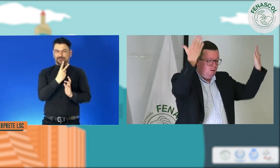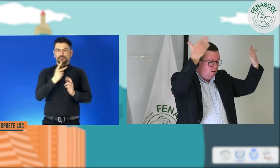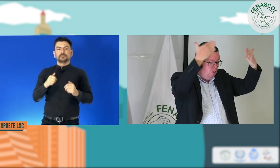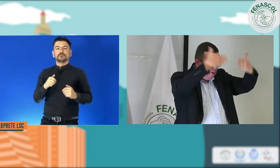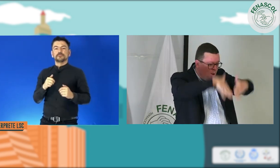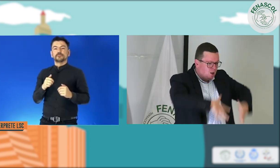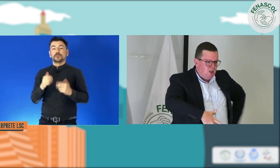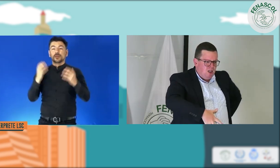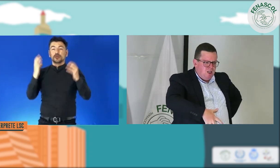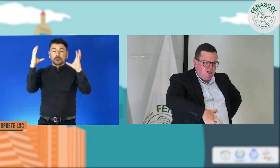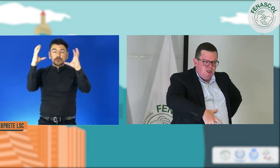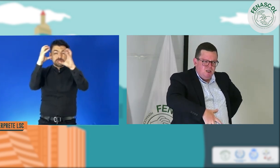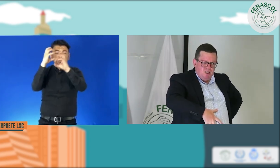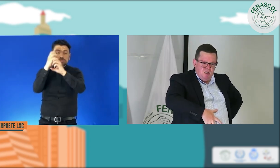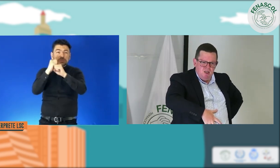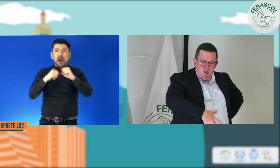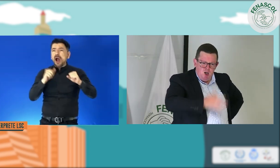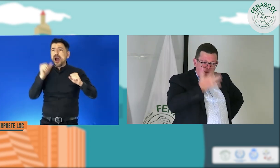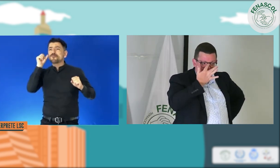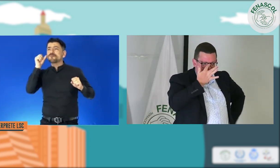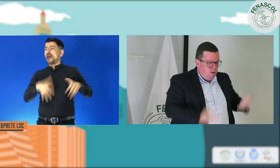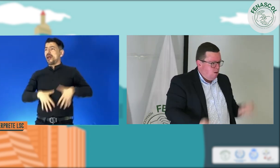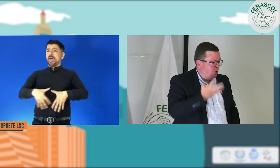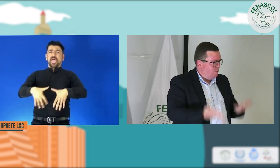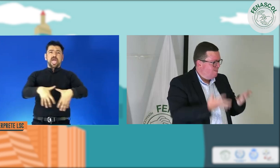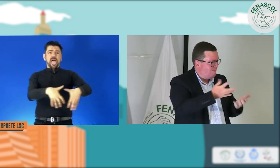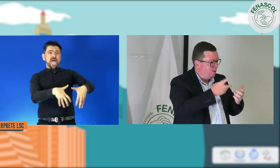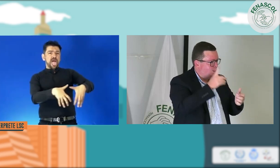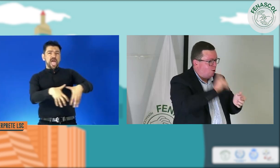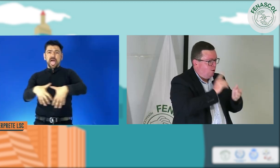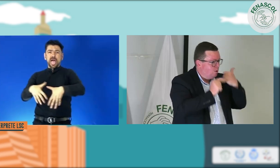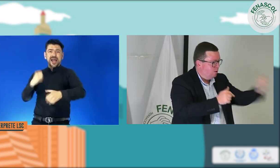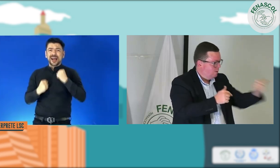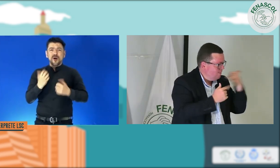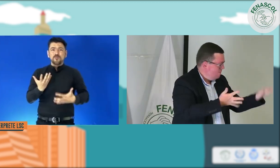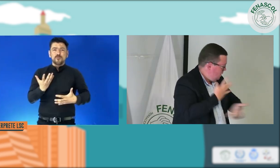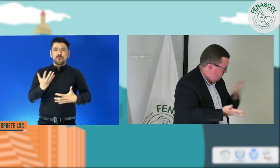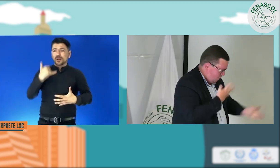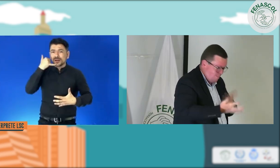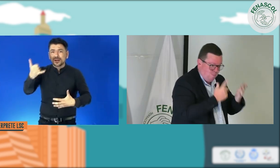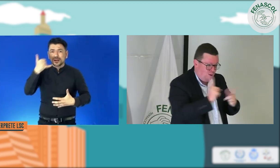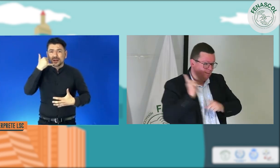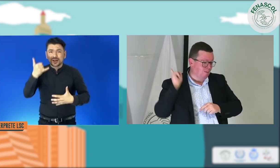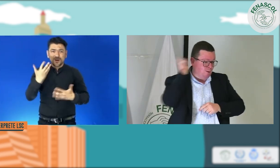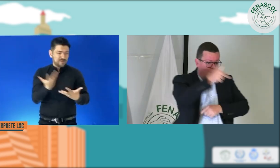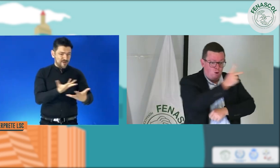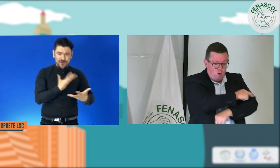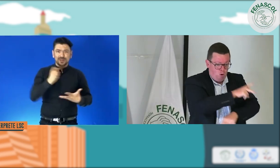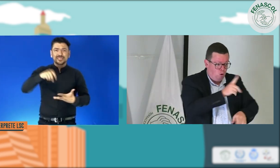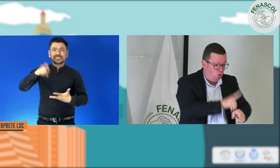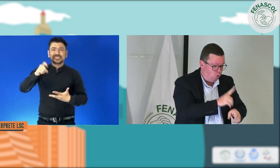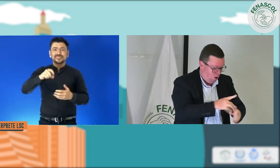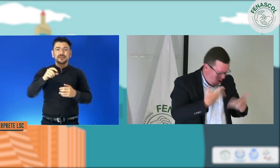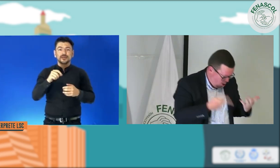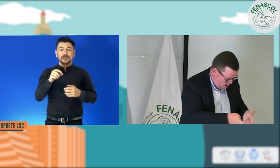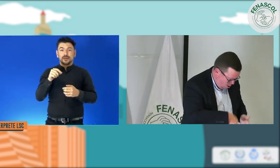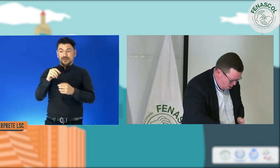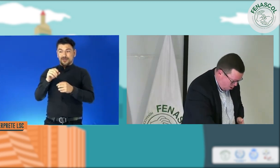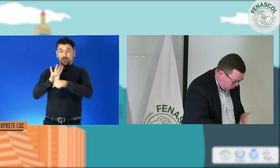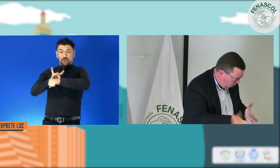sordos, que a la noche esta mujer embarazada iba a dar a luz, necesitaba de la